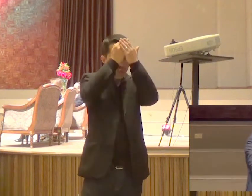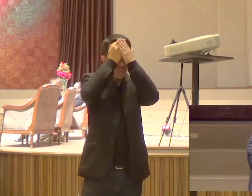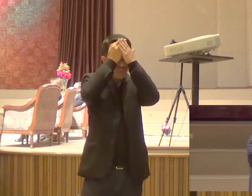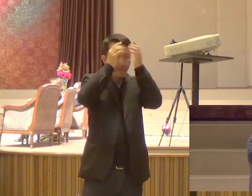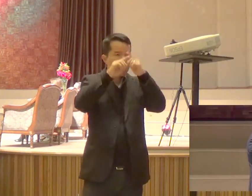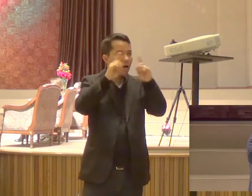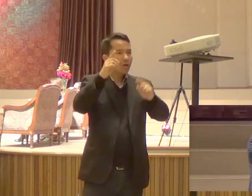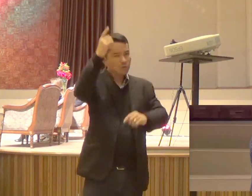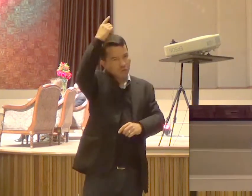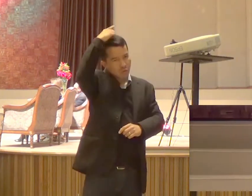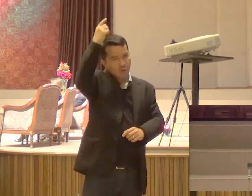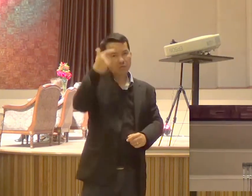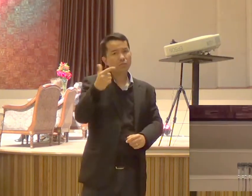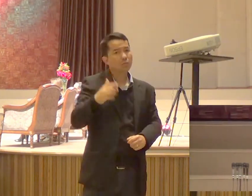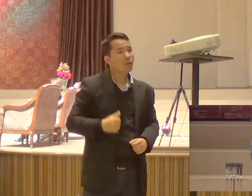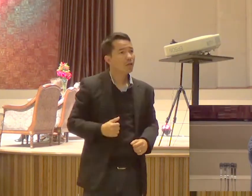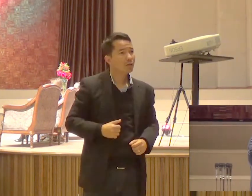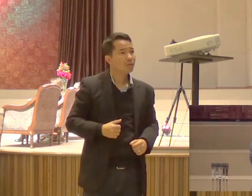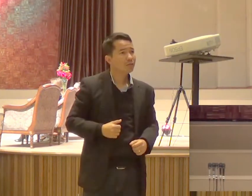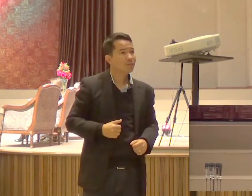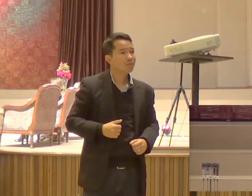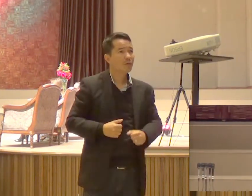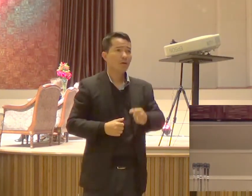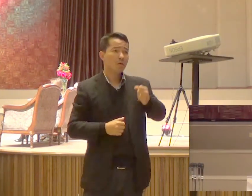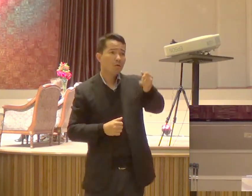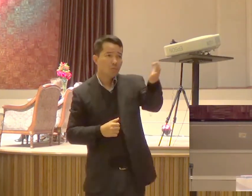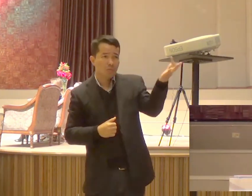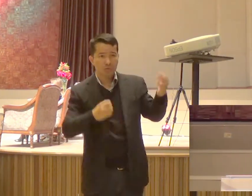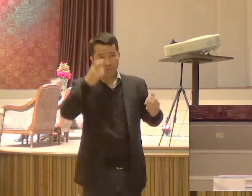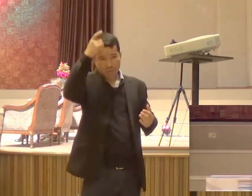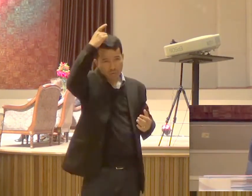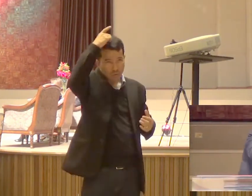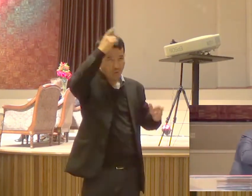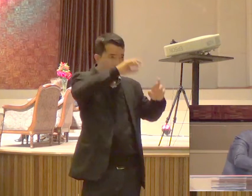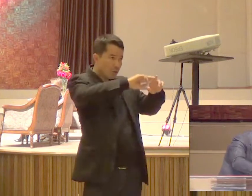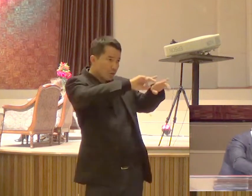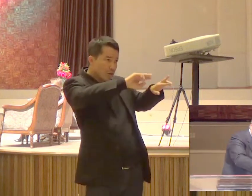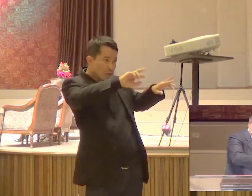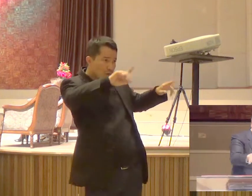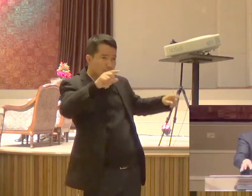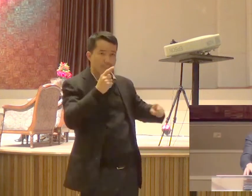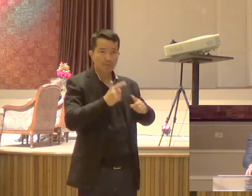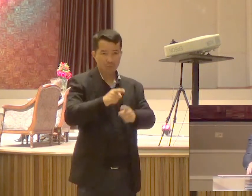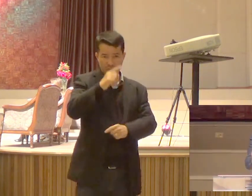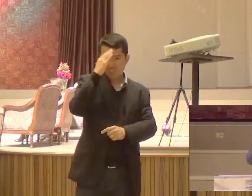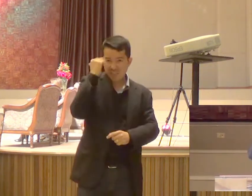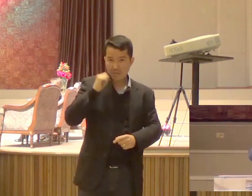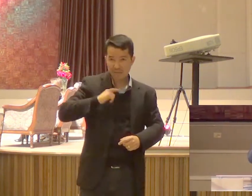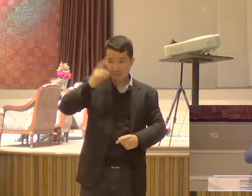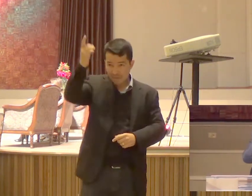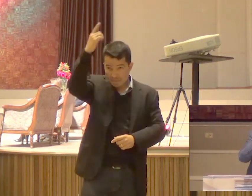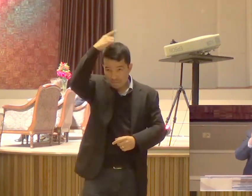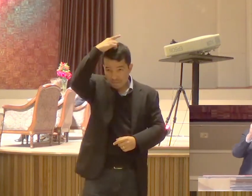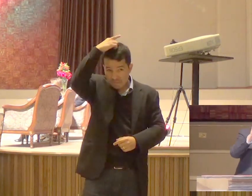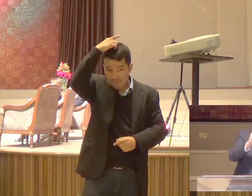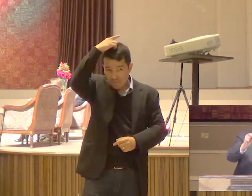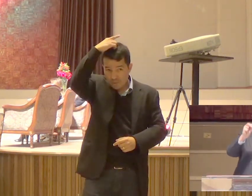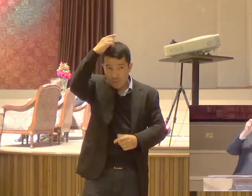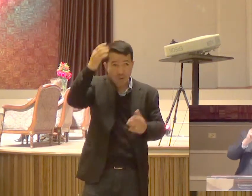Tem outros dons Porque o pastor É um dom No entanto Mais do que o